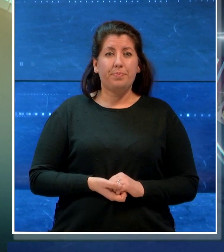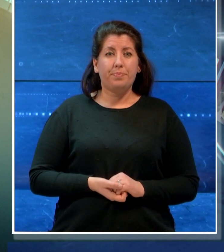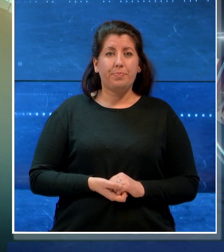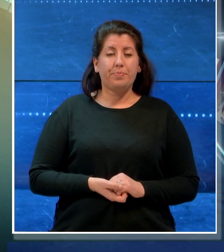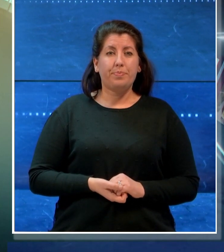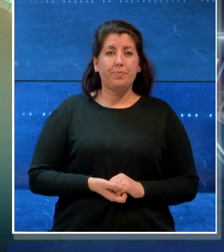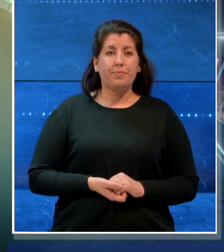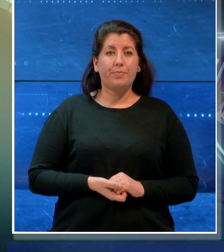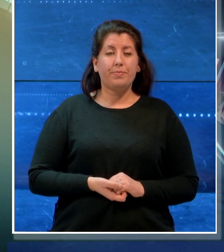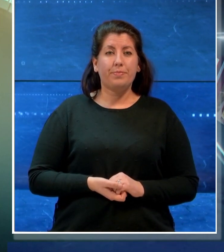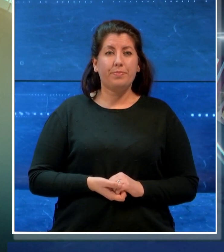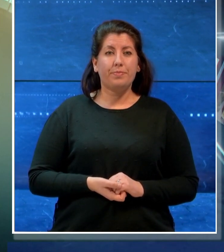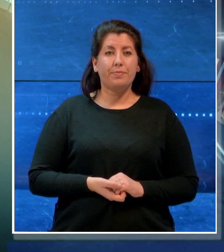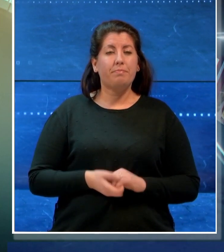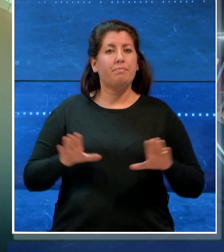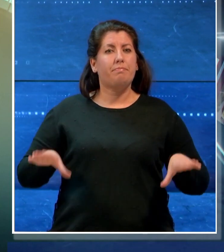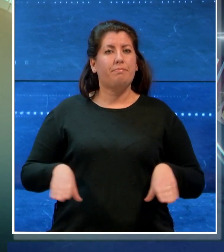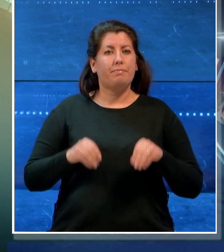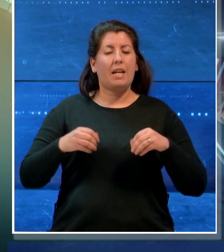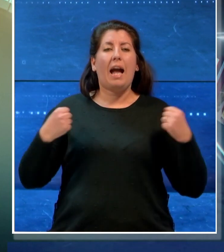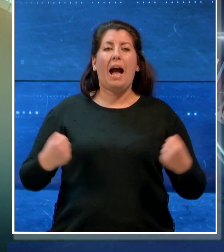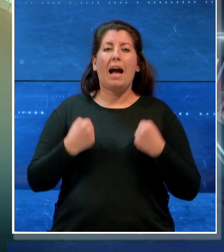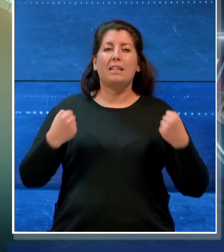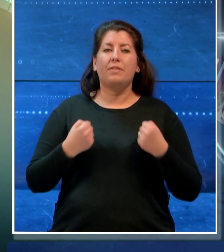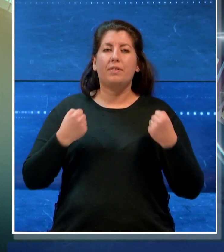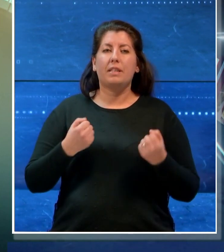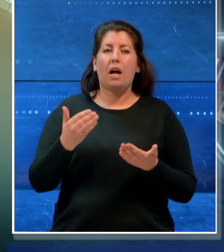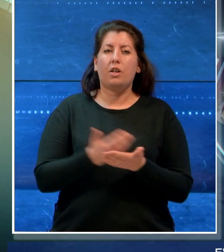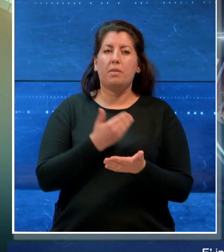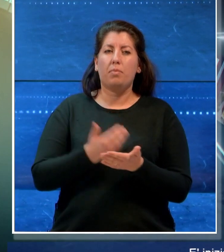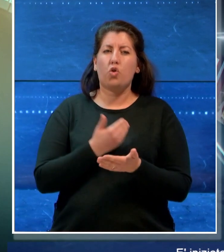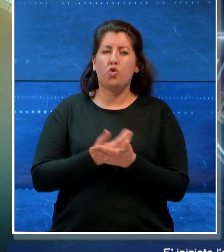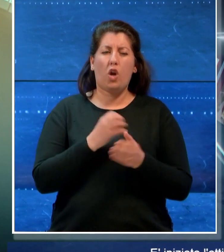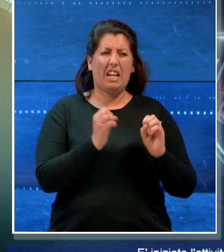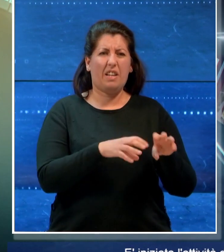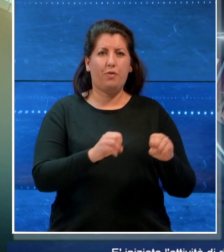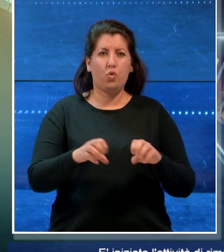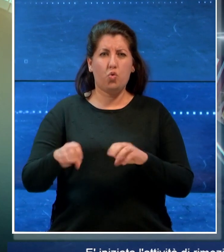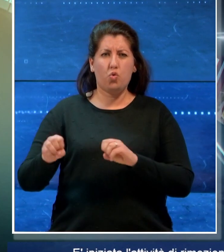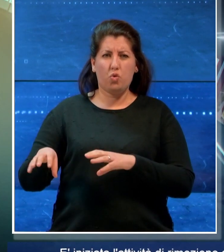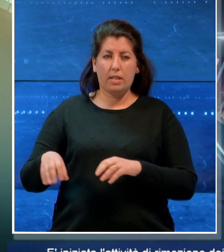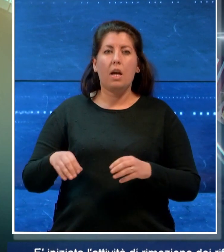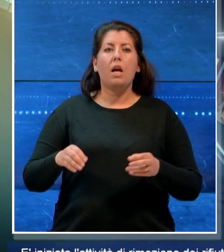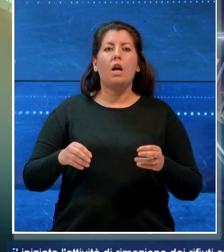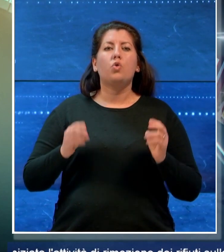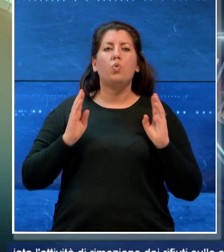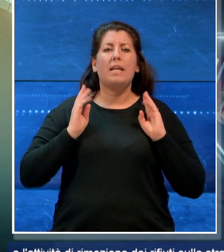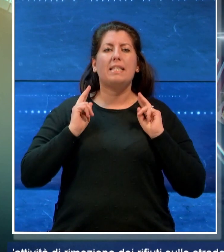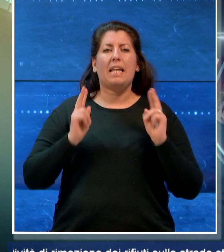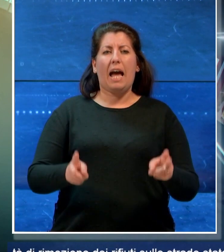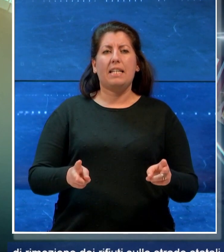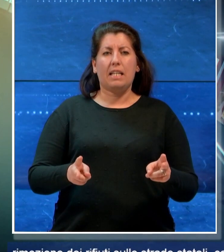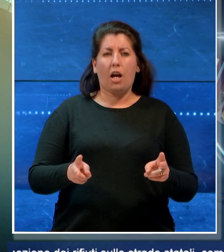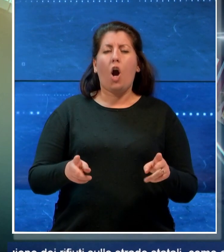E' iniziata l'attività di rimozione dei rifiuti sulle strade statali come era stato